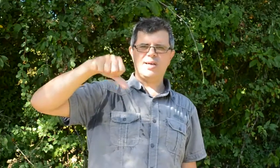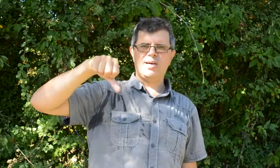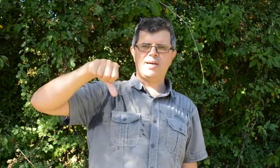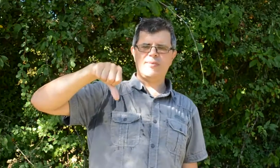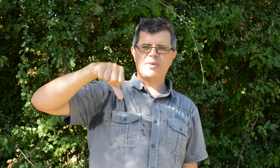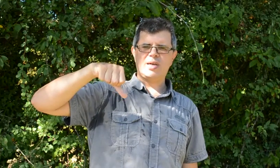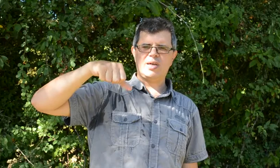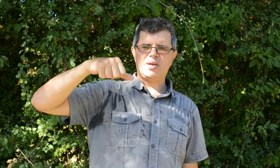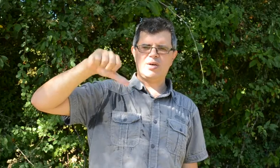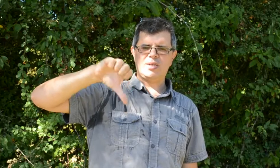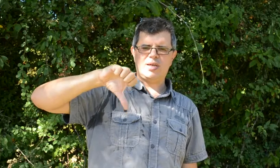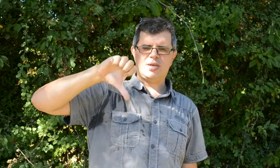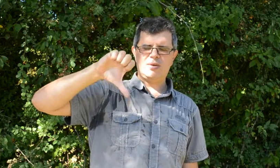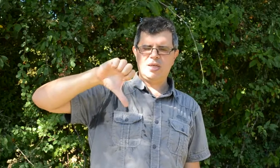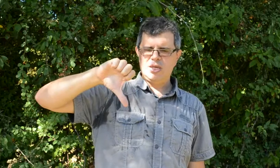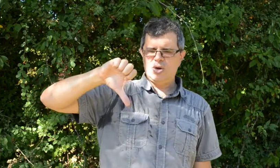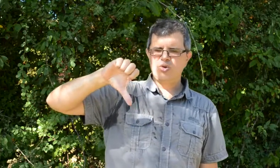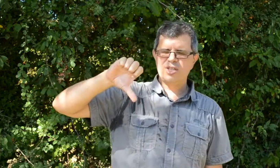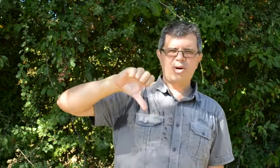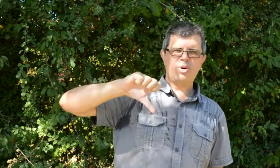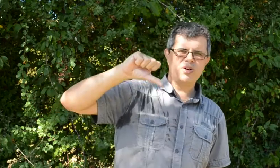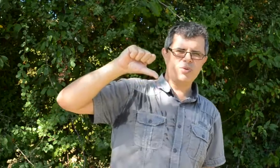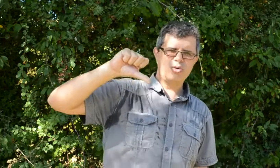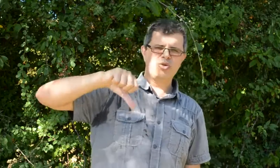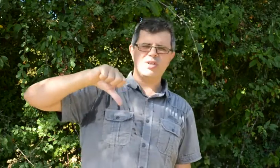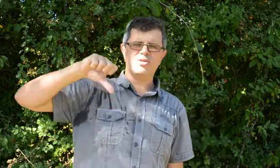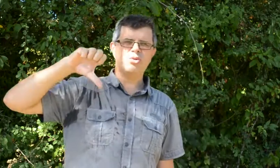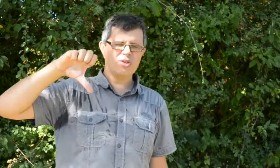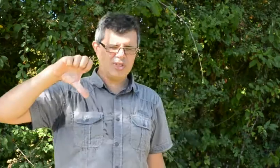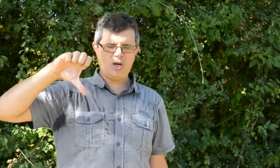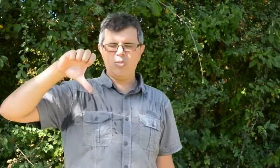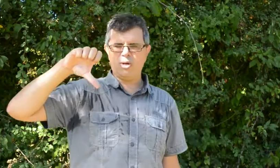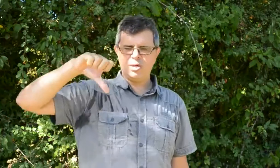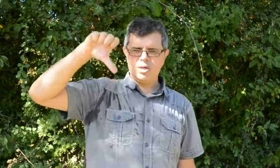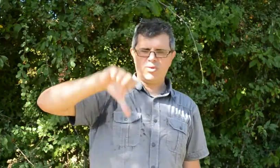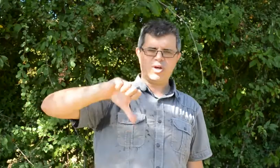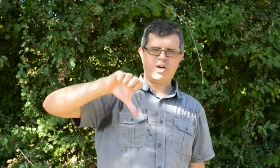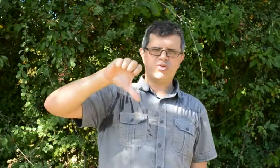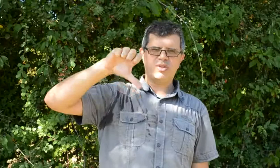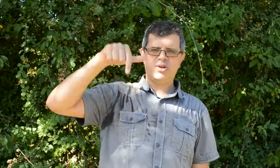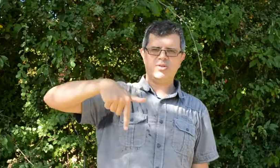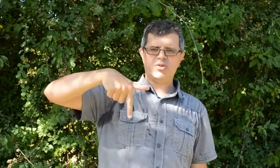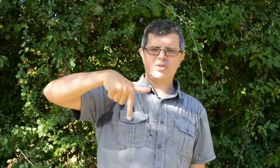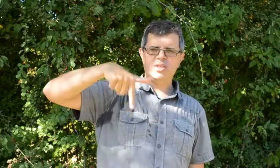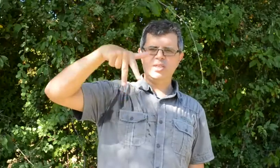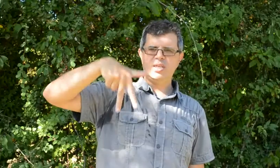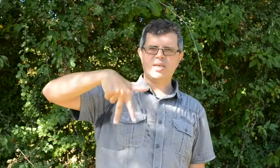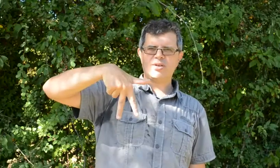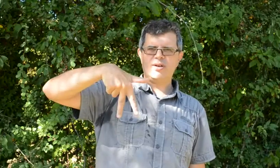au nombre de doigts qui seront pointés en bas. Donc là, on aura 60, 70, 80,